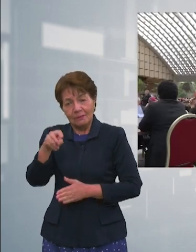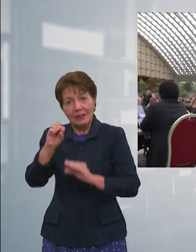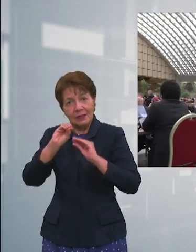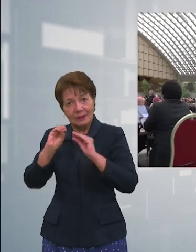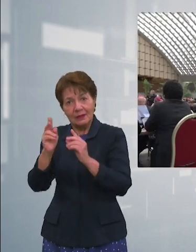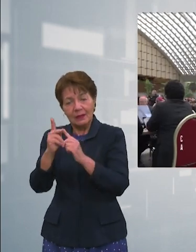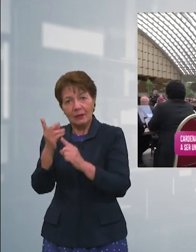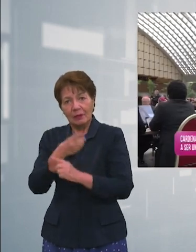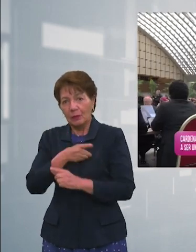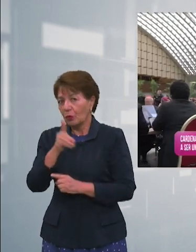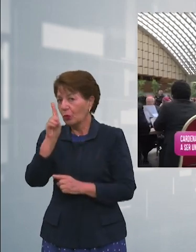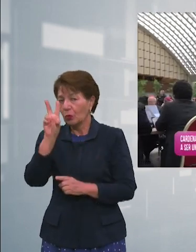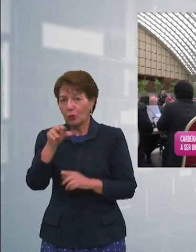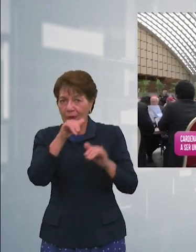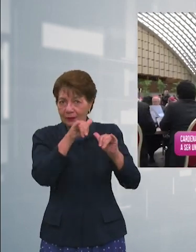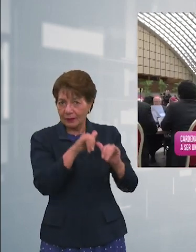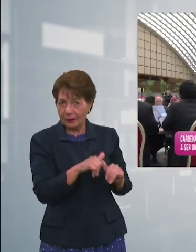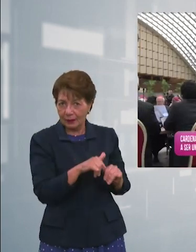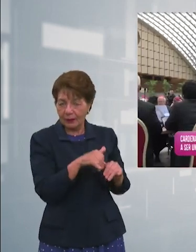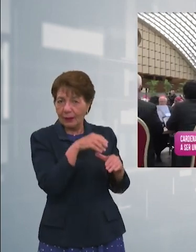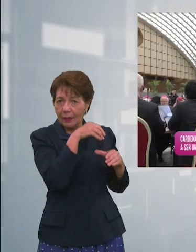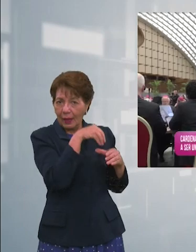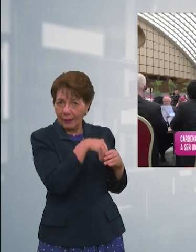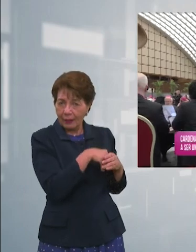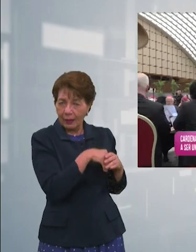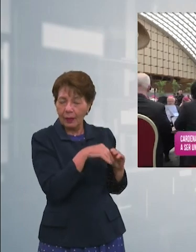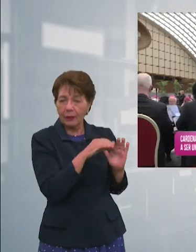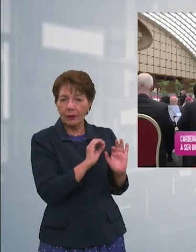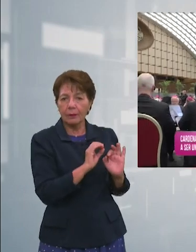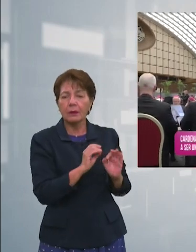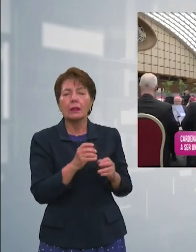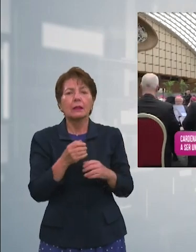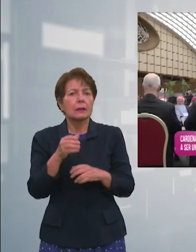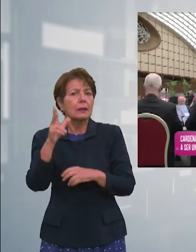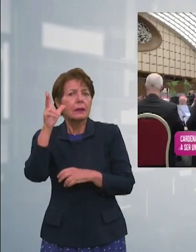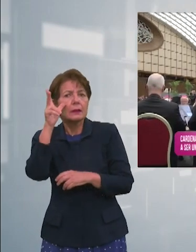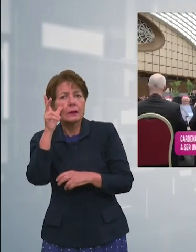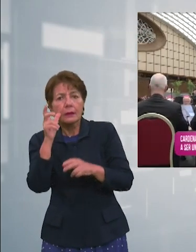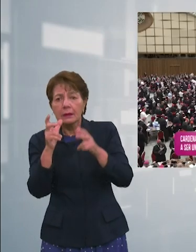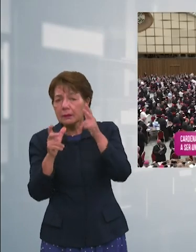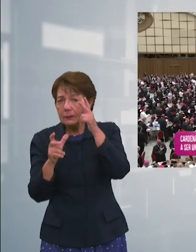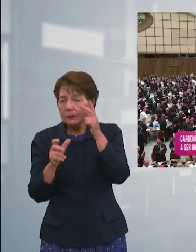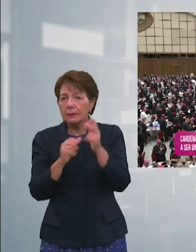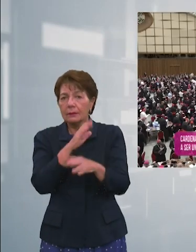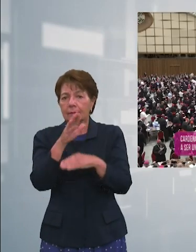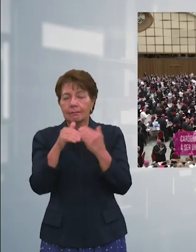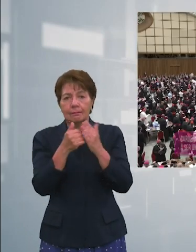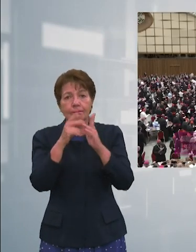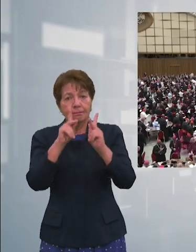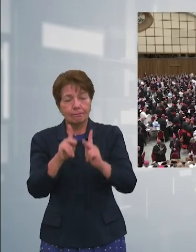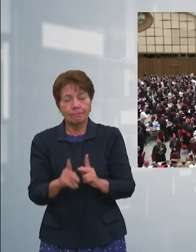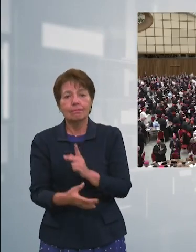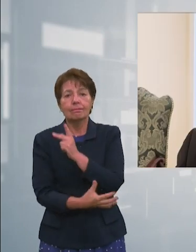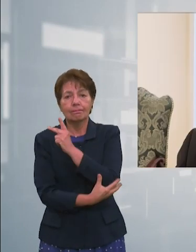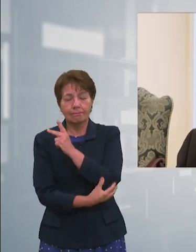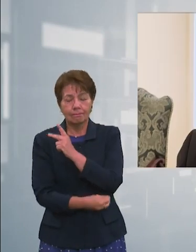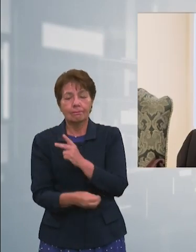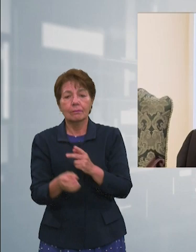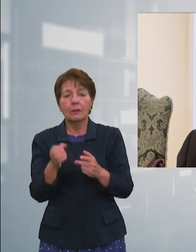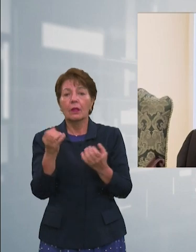prelado hondureño deja bien claro que se tiene que escuchar el grito de los pobres, una de las figuras mencionadas en esta asamblea sinodal. A una iglesia